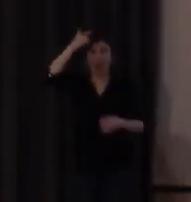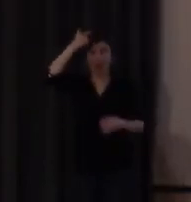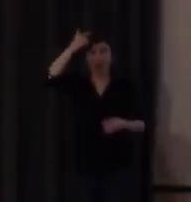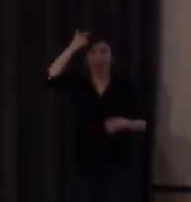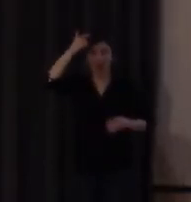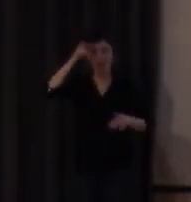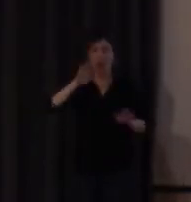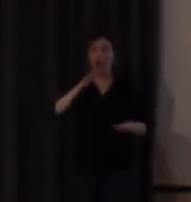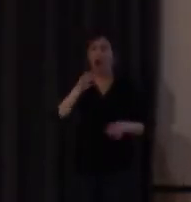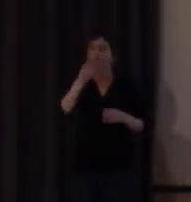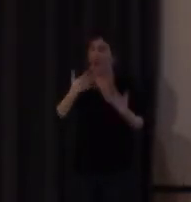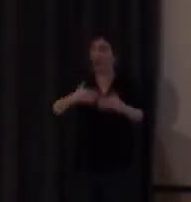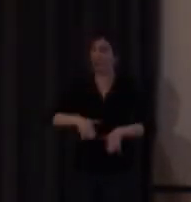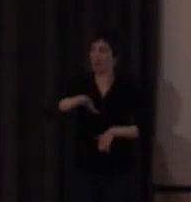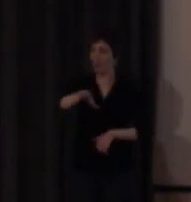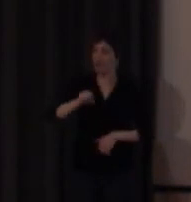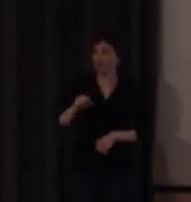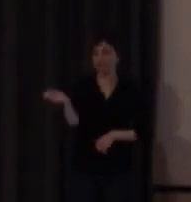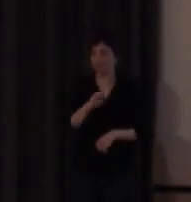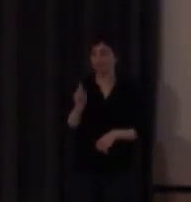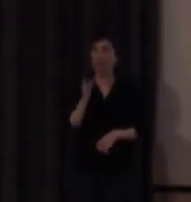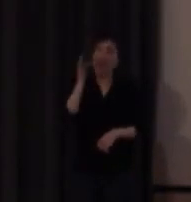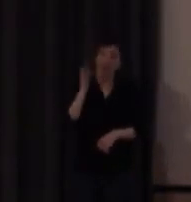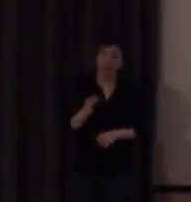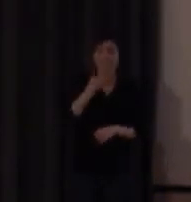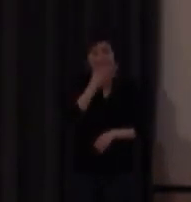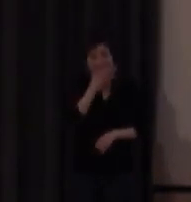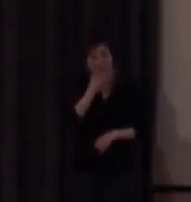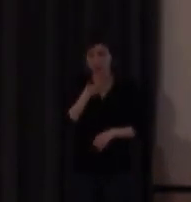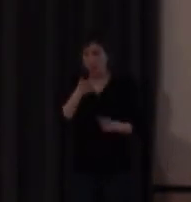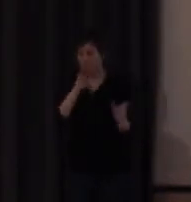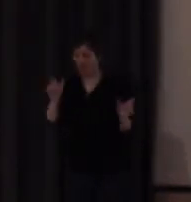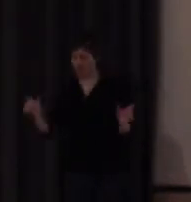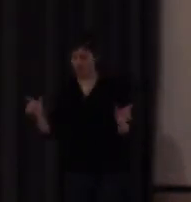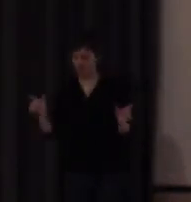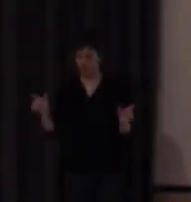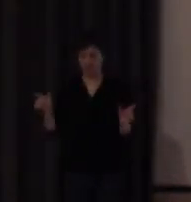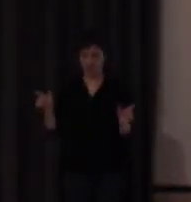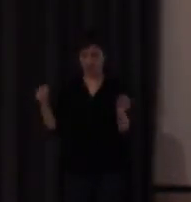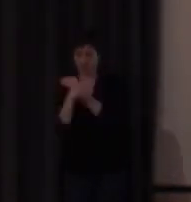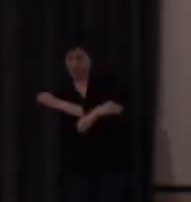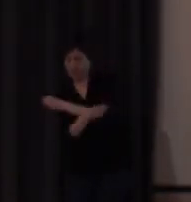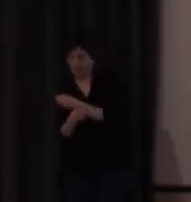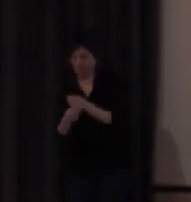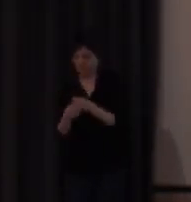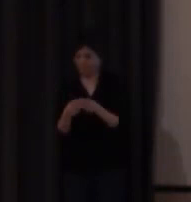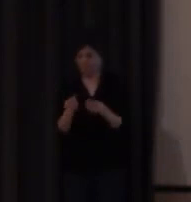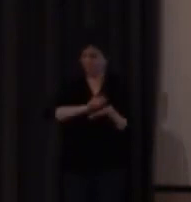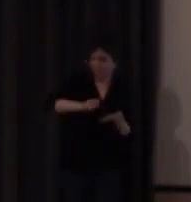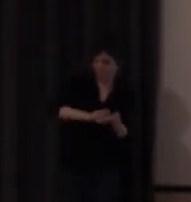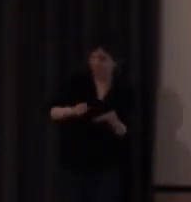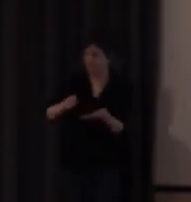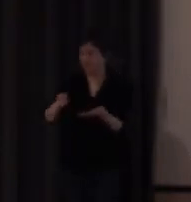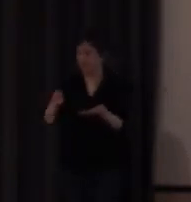fácil comprender además la correspondencia entre los signos y las palabras es arbitraria y el alumno puede